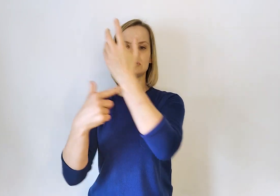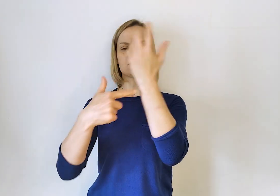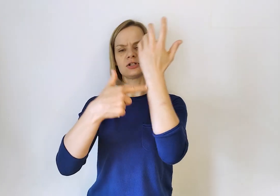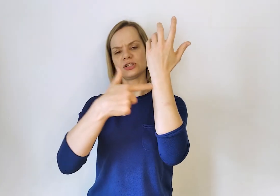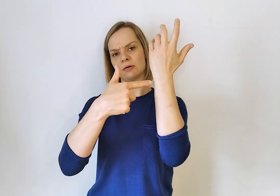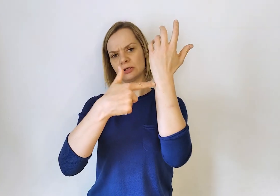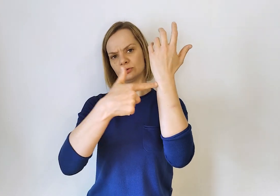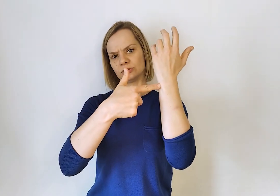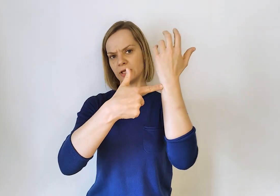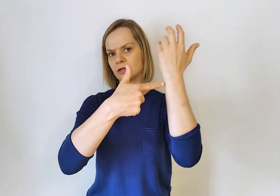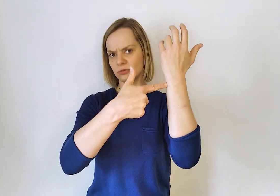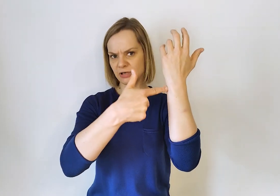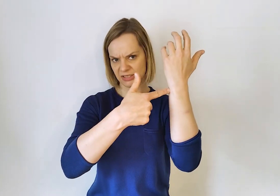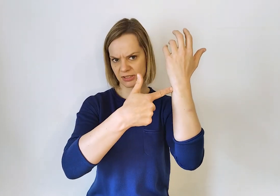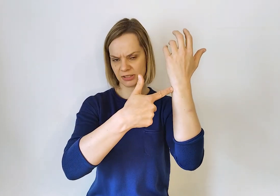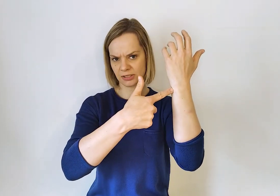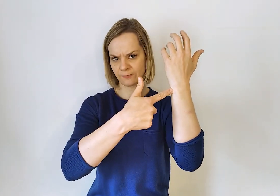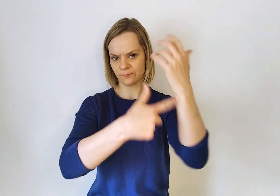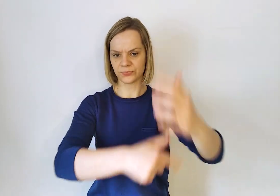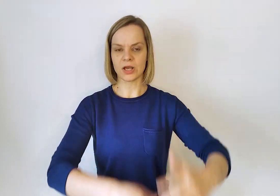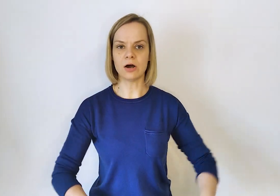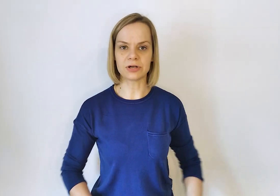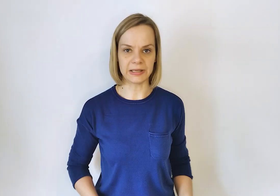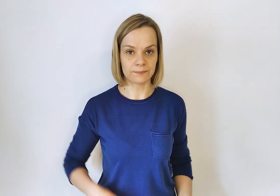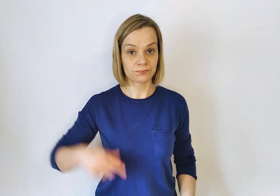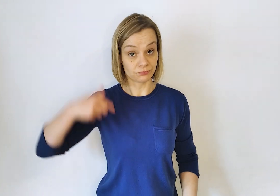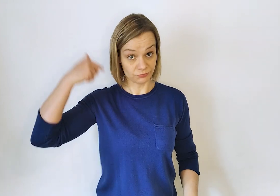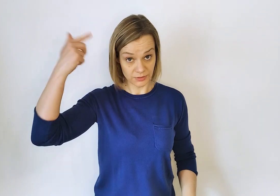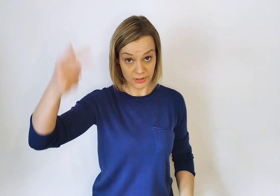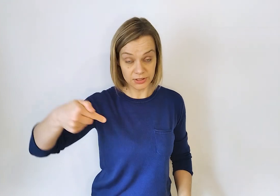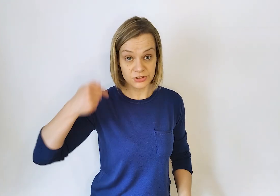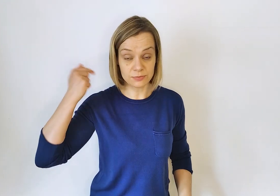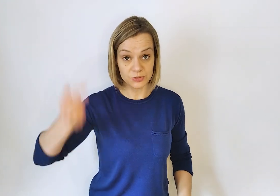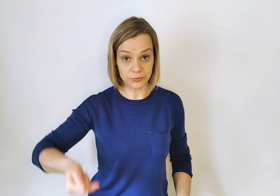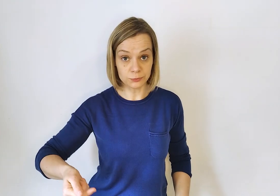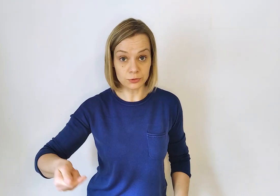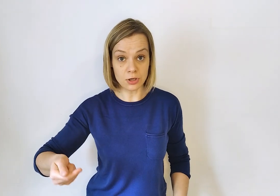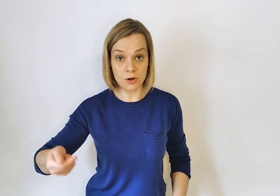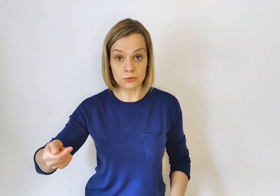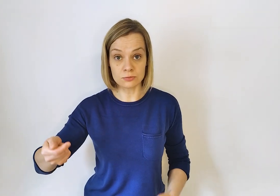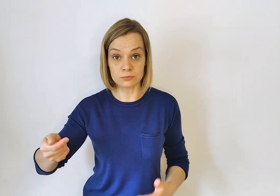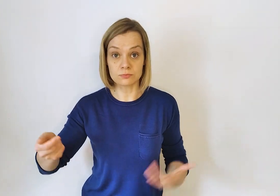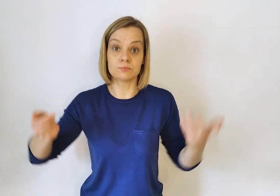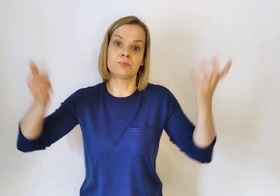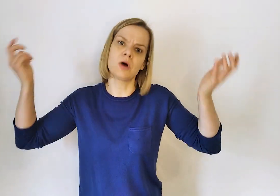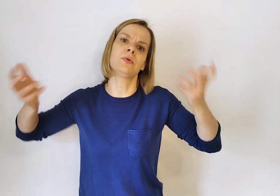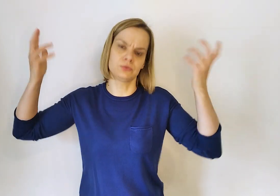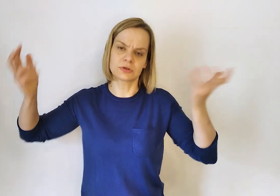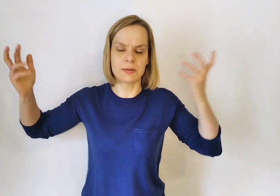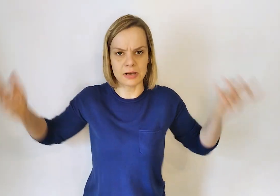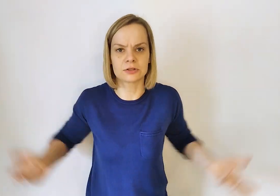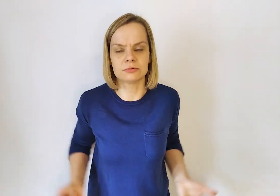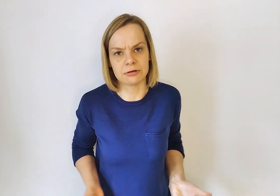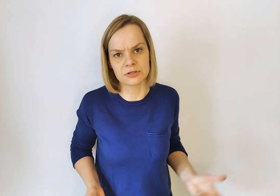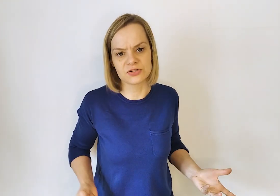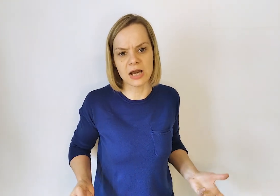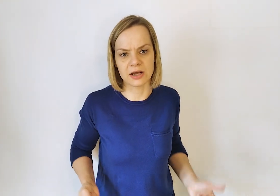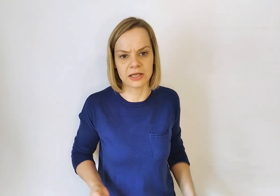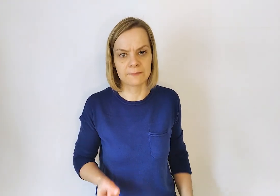ta część ciała tutaj. Wrist. Ok. Jedziemy z powtórką, bo powtórka ma łatką nauki wszelakiej.